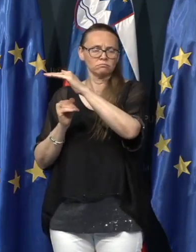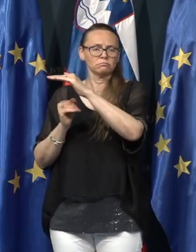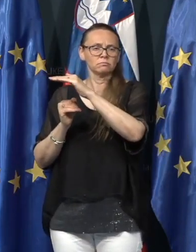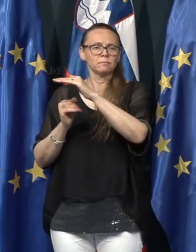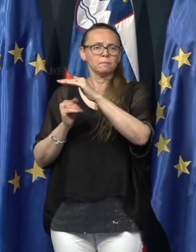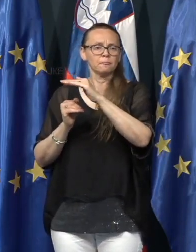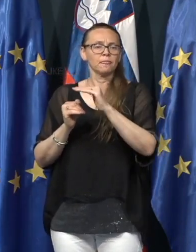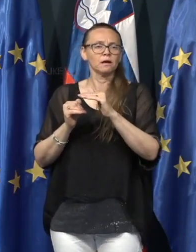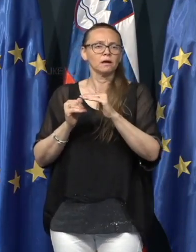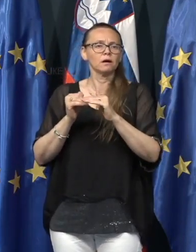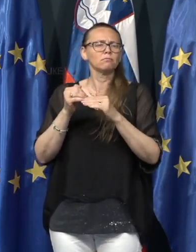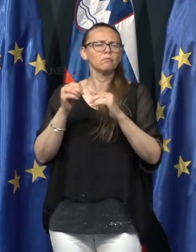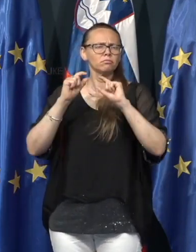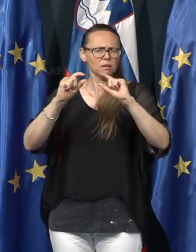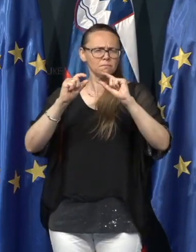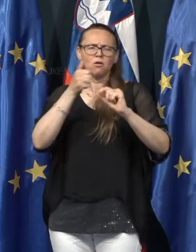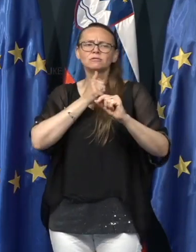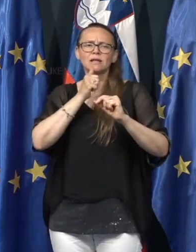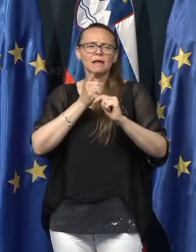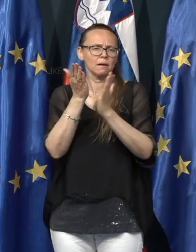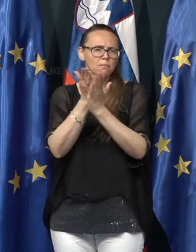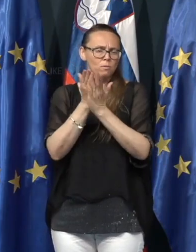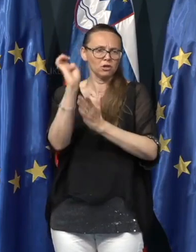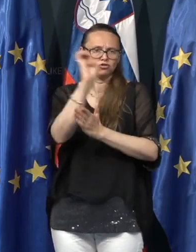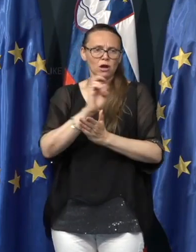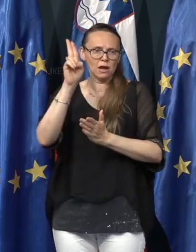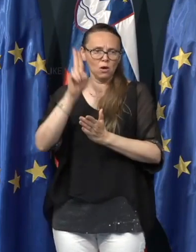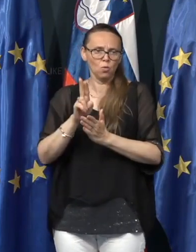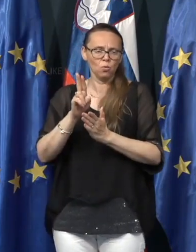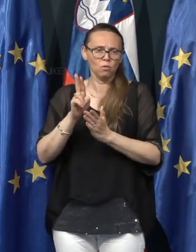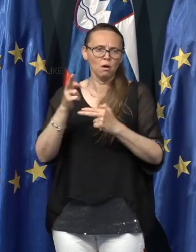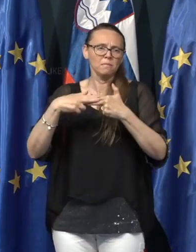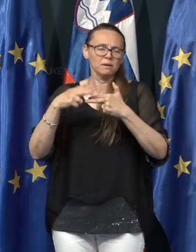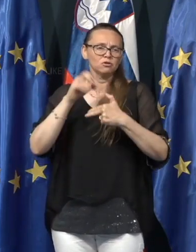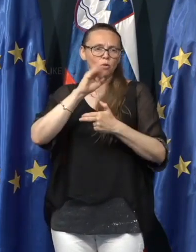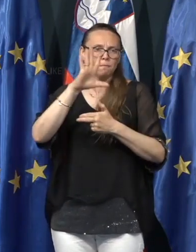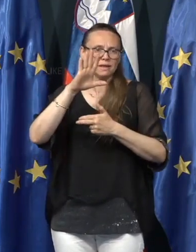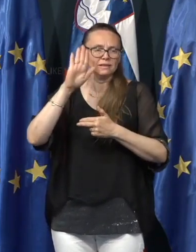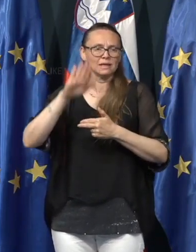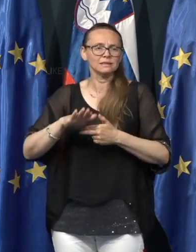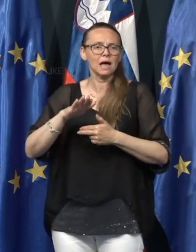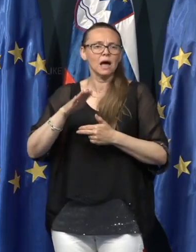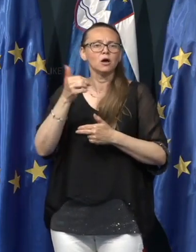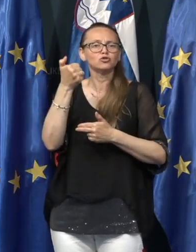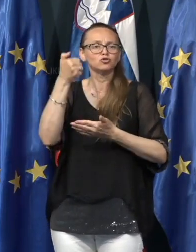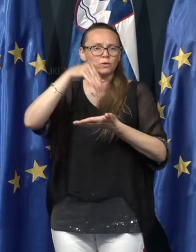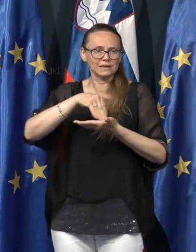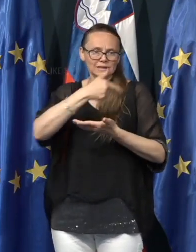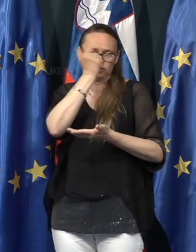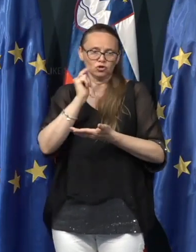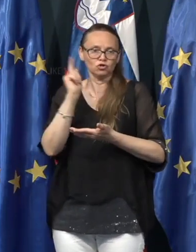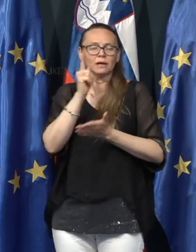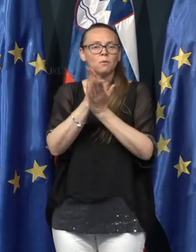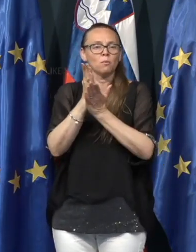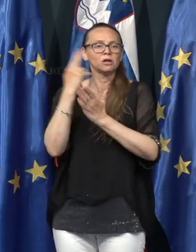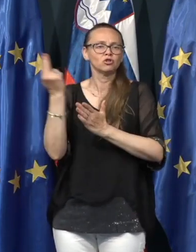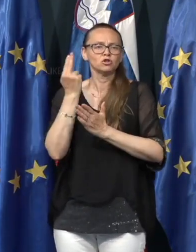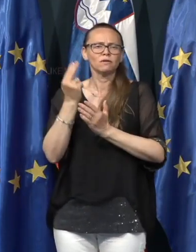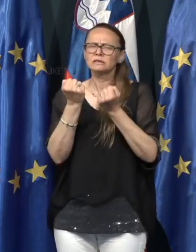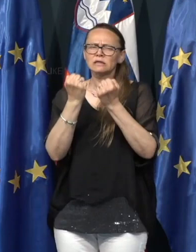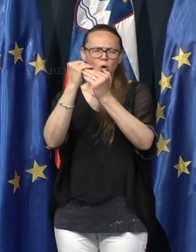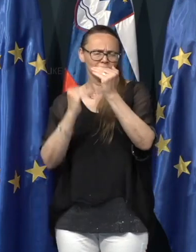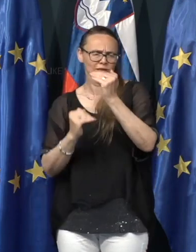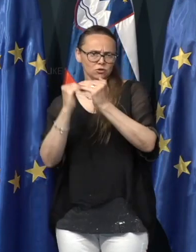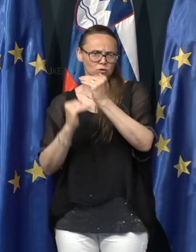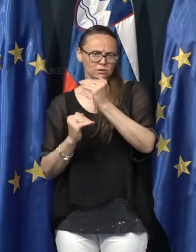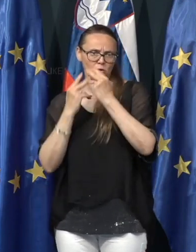najdete označeno povprečje EU, nekje okoli 15 na 100 tisoč in povprečje Slovenije zelo nizko